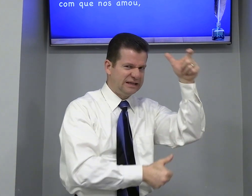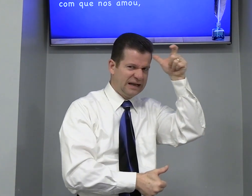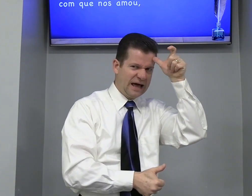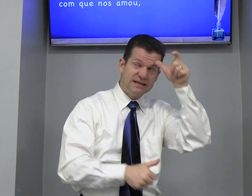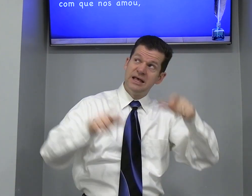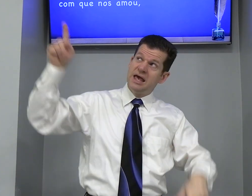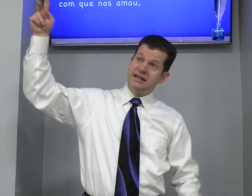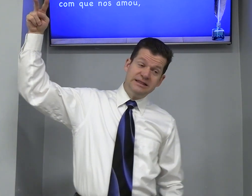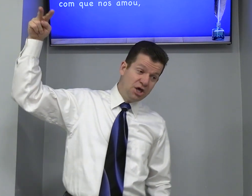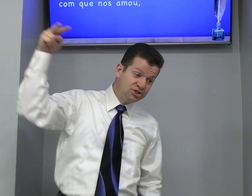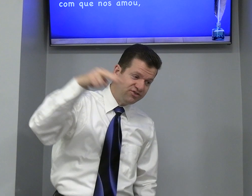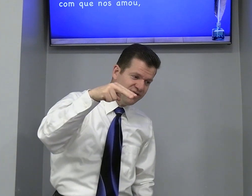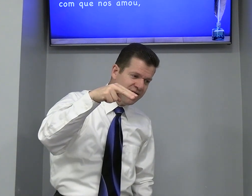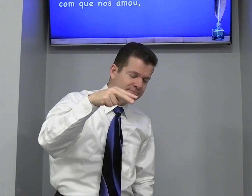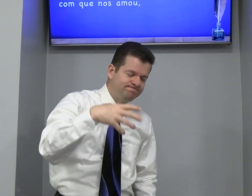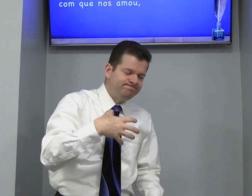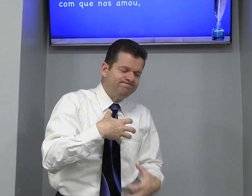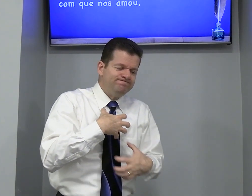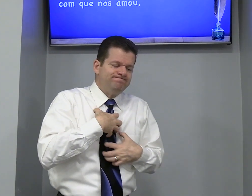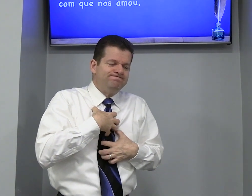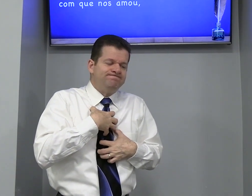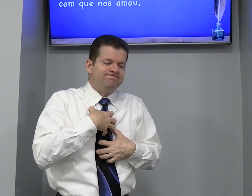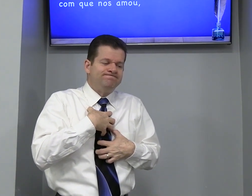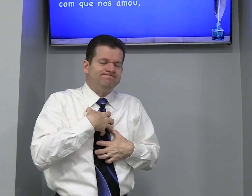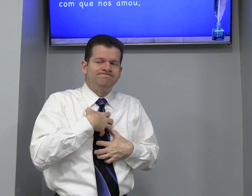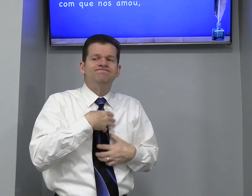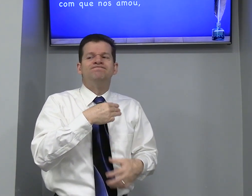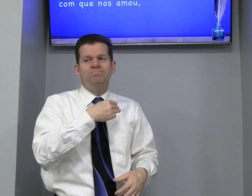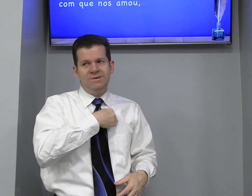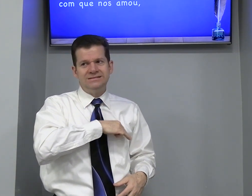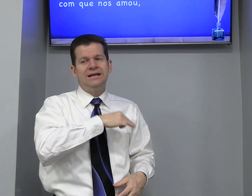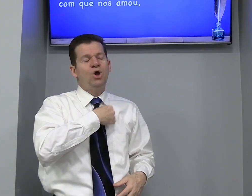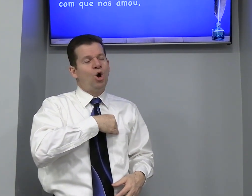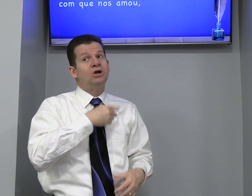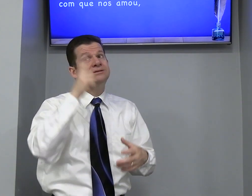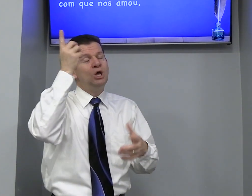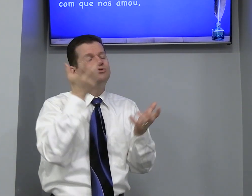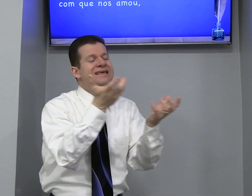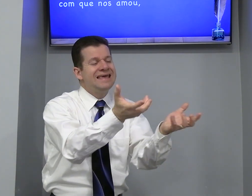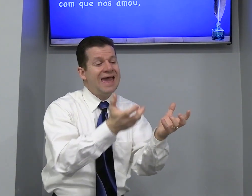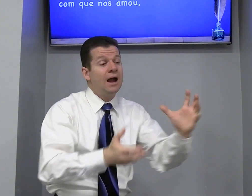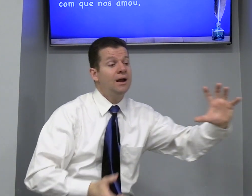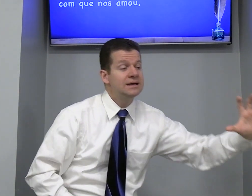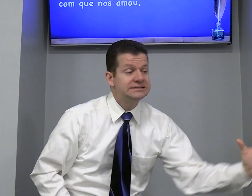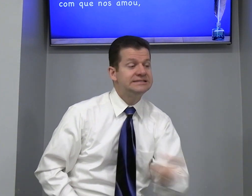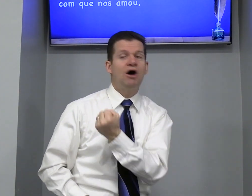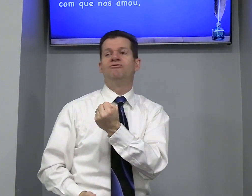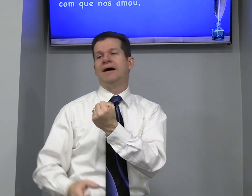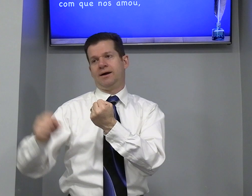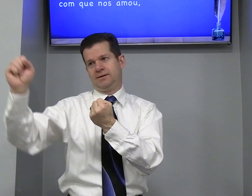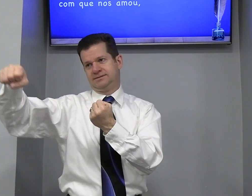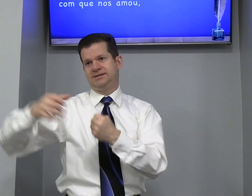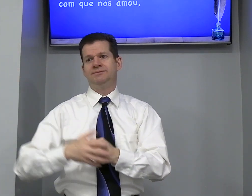Satanás Deus Vê Misericórdia Deus Quer Salvar Sim